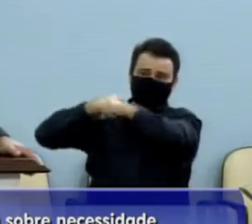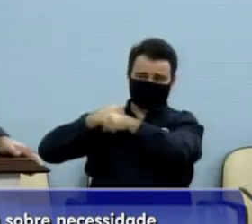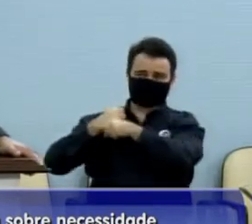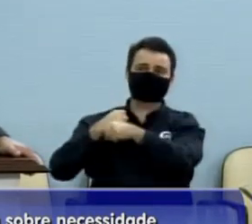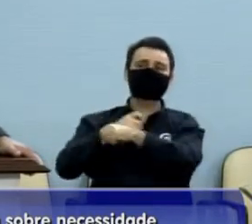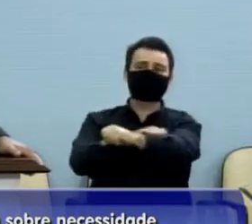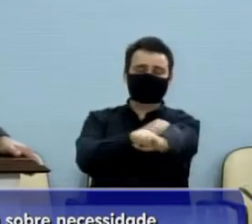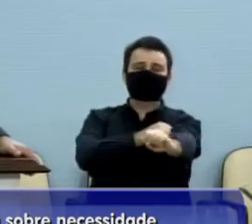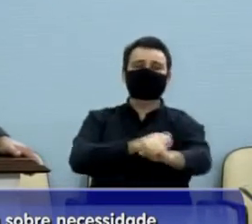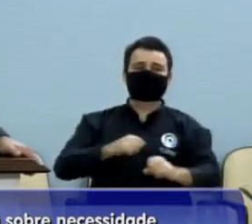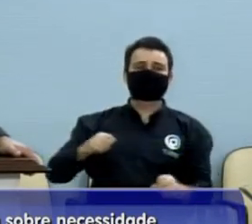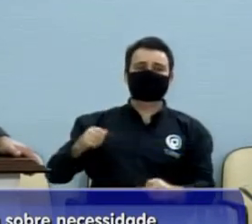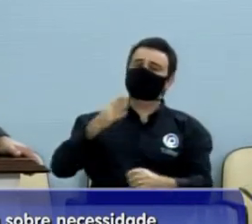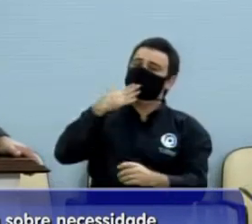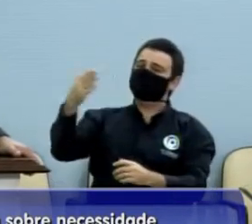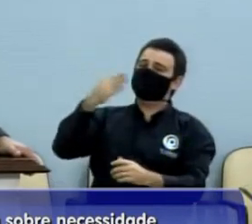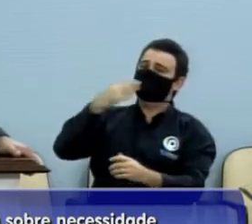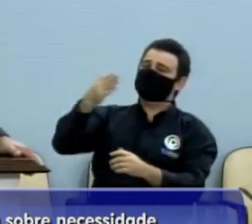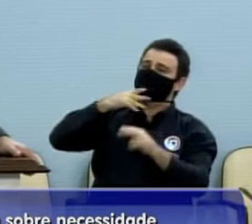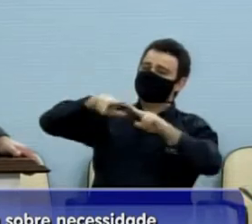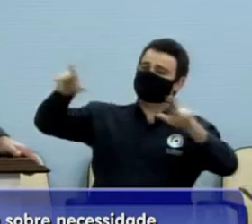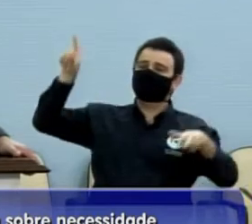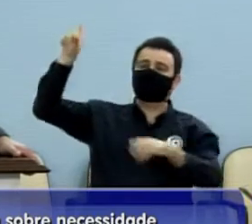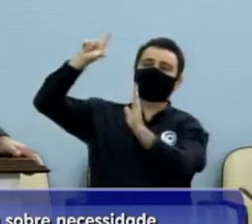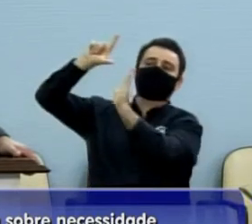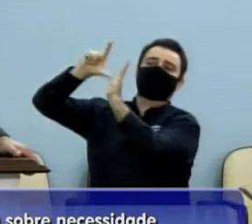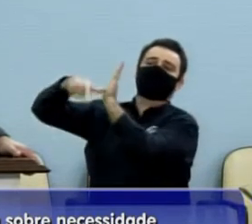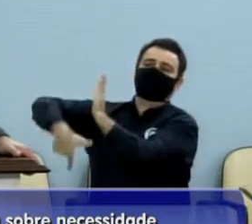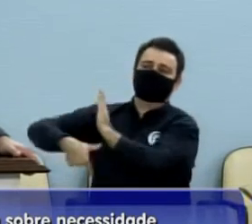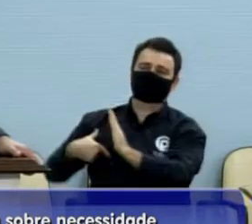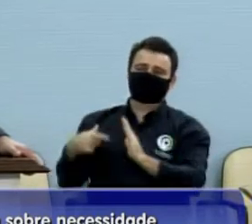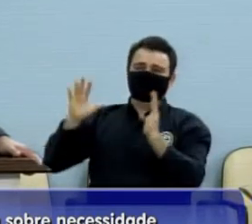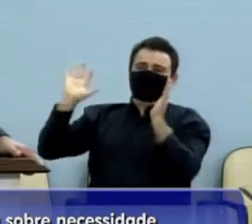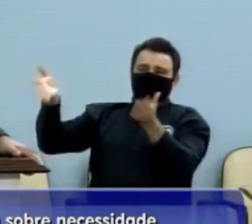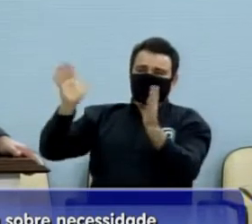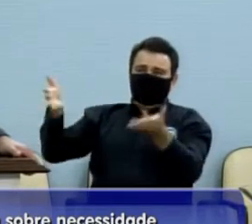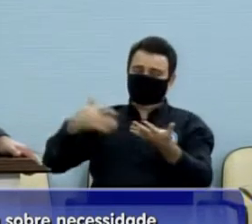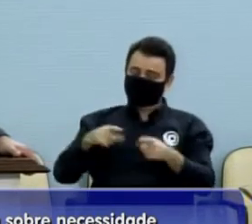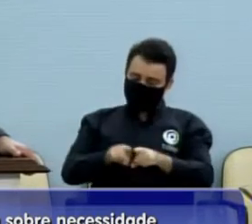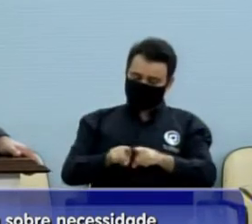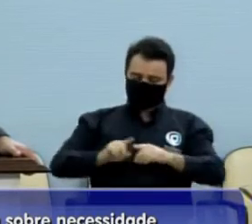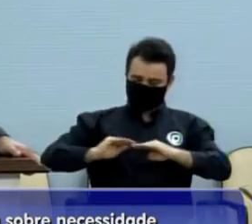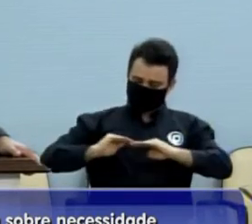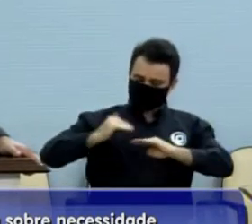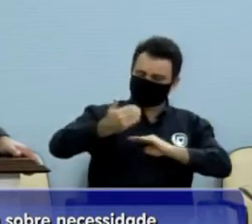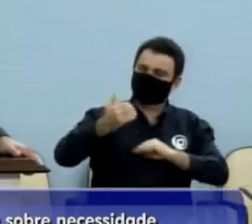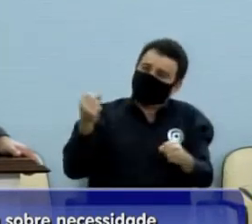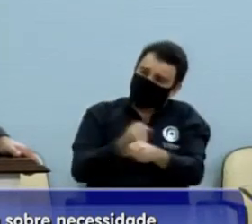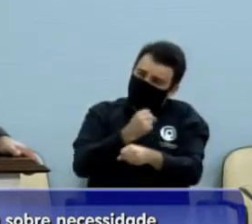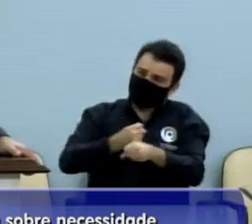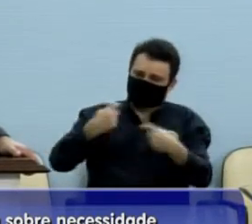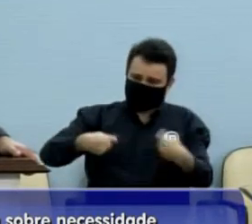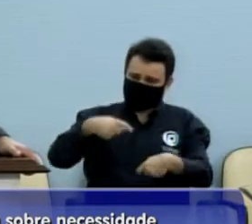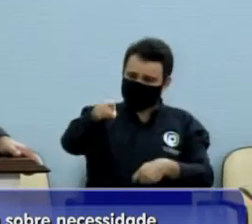e agora no começo do mandato, vereador Bruno Marinho, a tem muitos pedidos de lombada, eu acho que o senhor também deve ter.